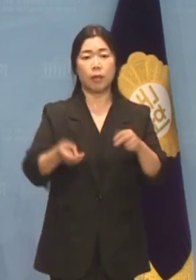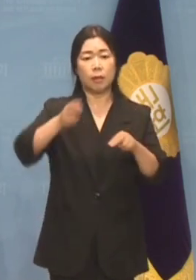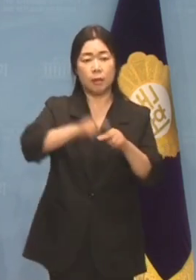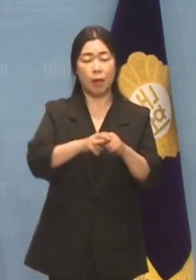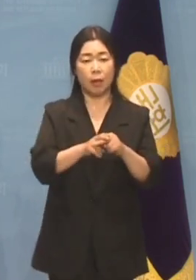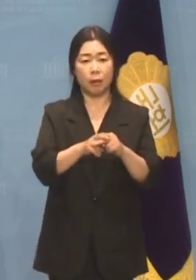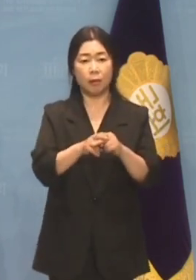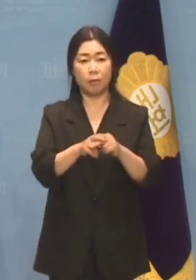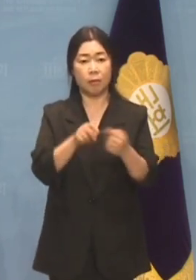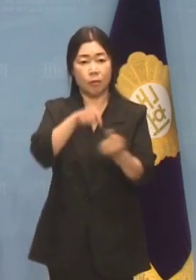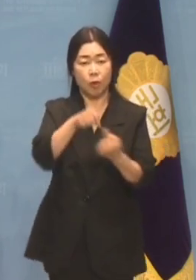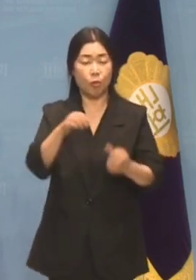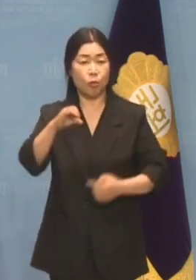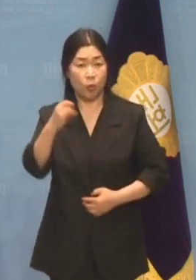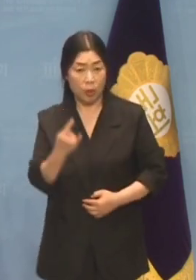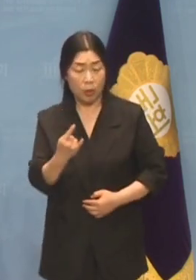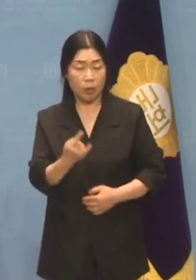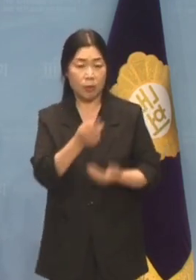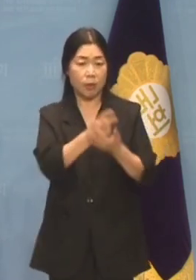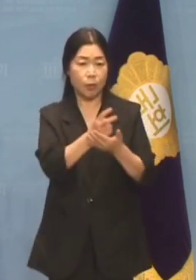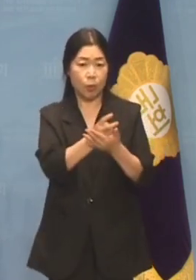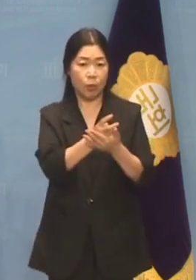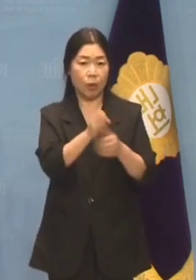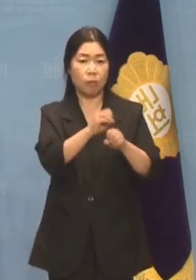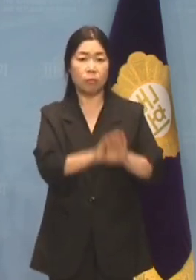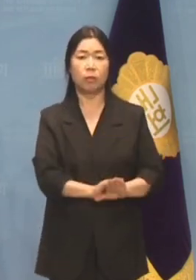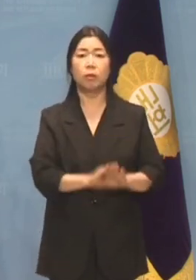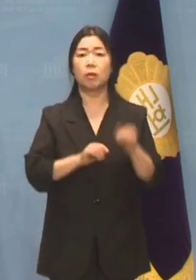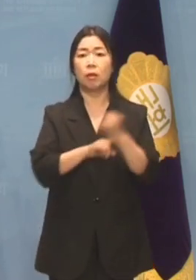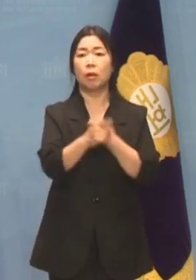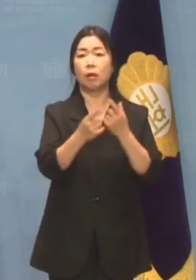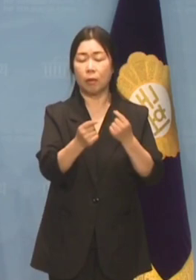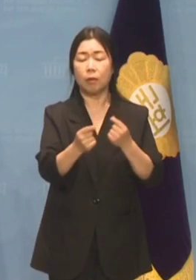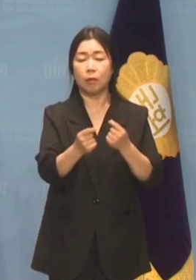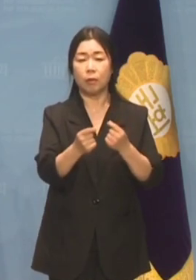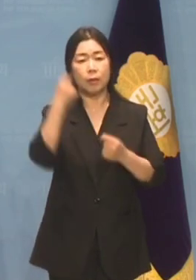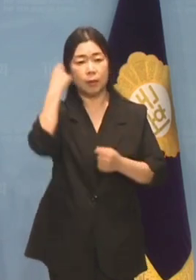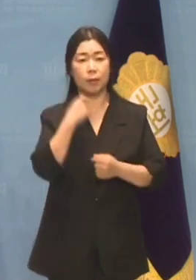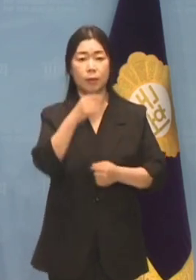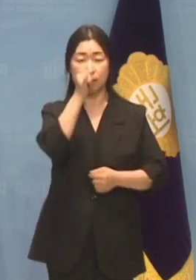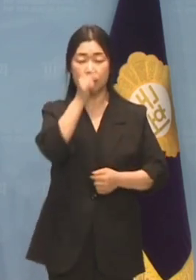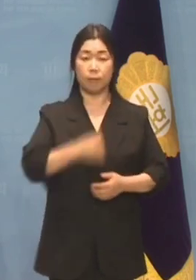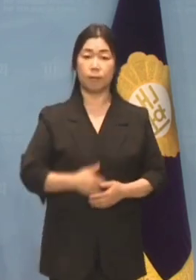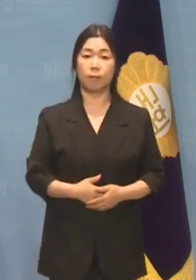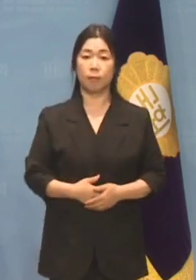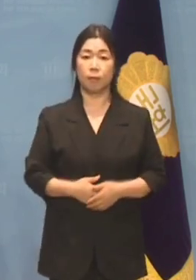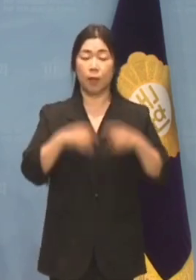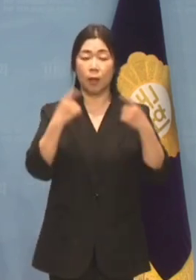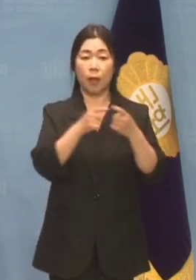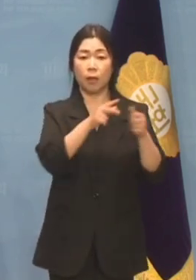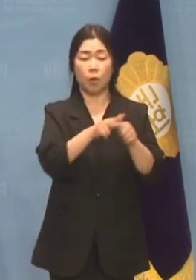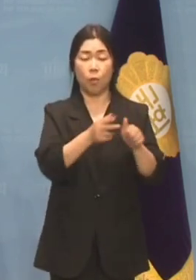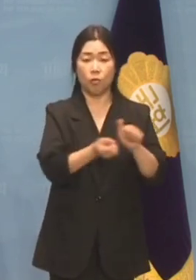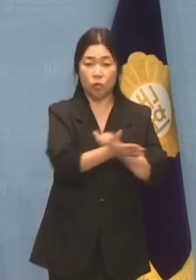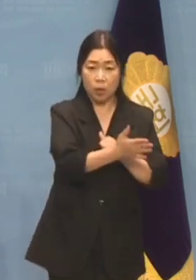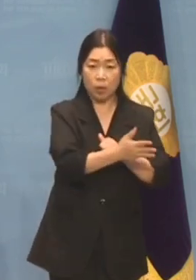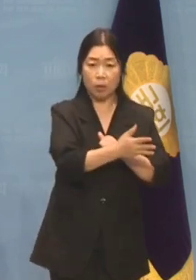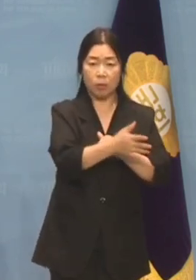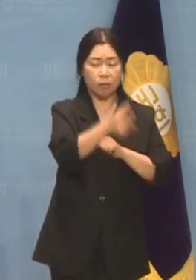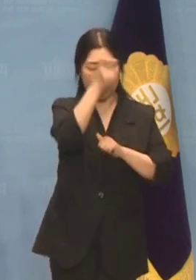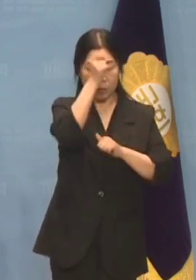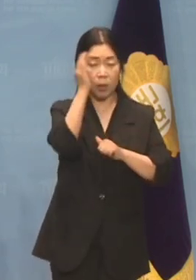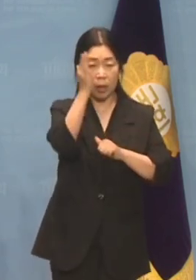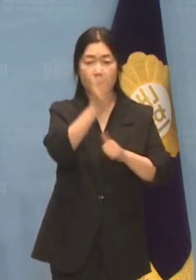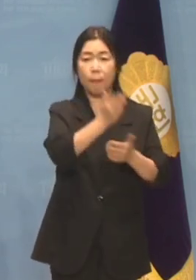무력화하는 것은 아닌지도 의심됩니다. 윤석열 정부는 개인정보유출 같은 억지주장을